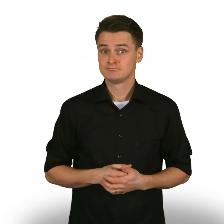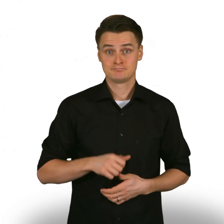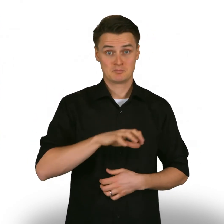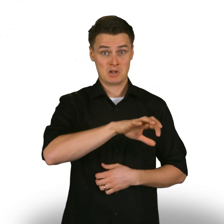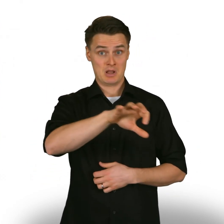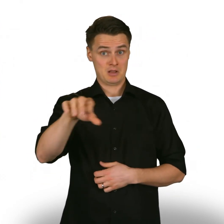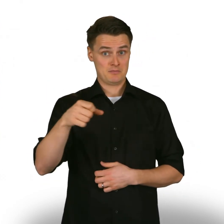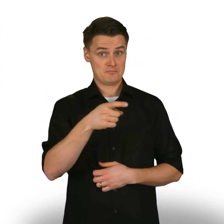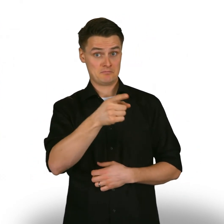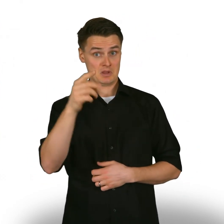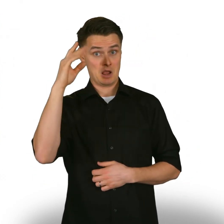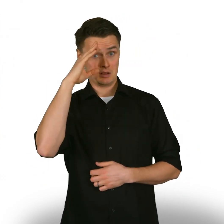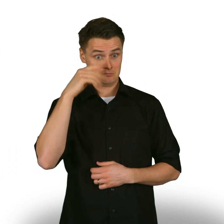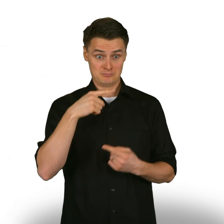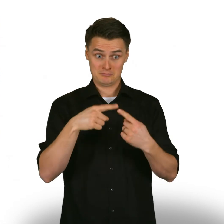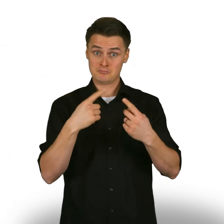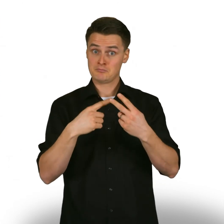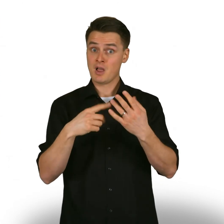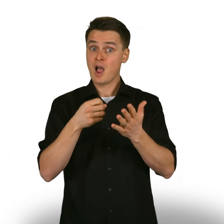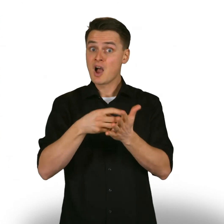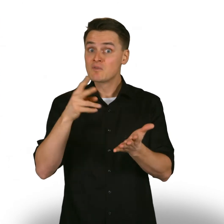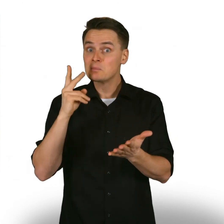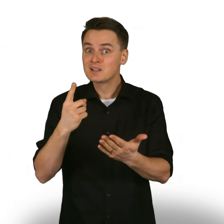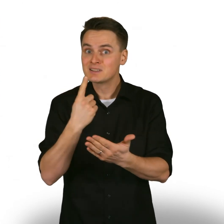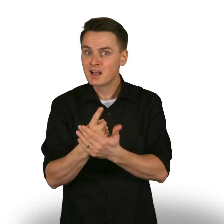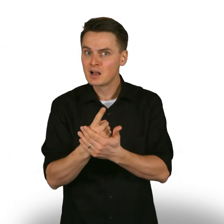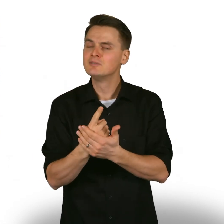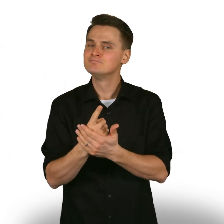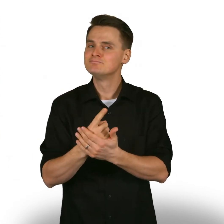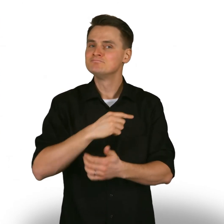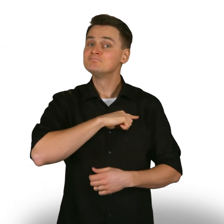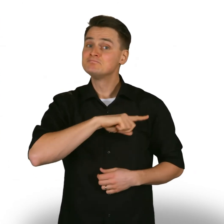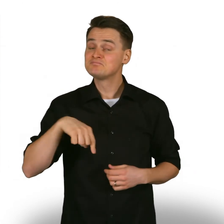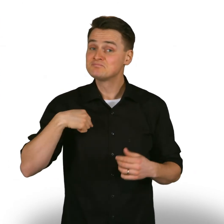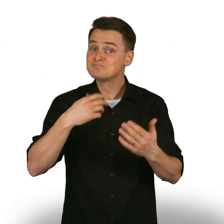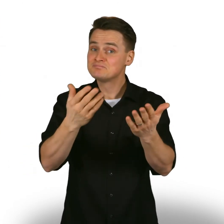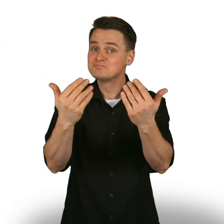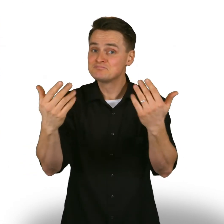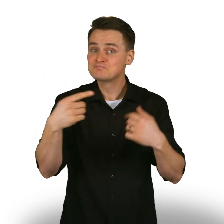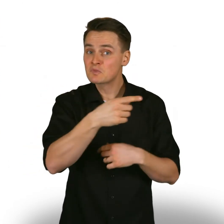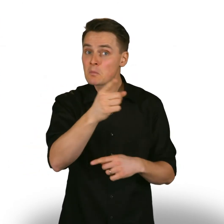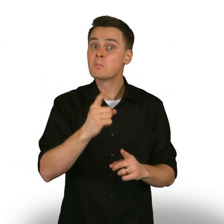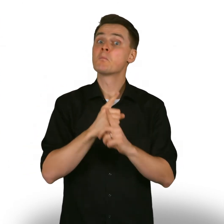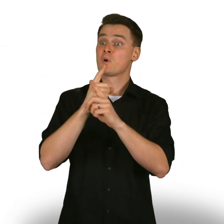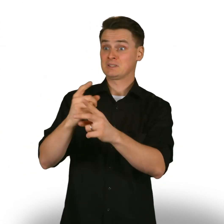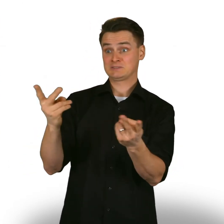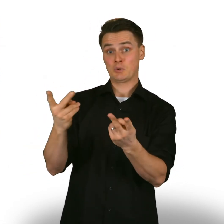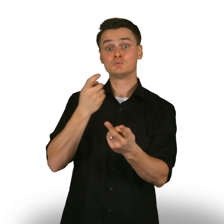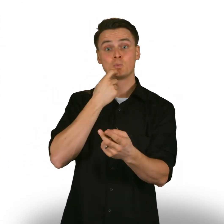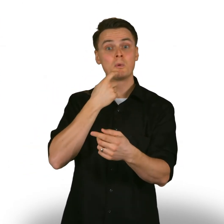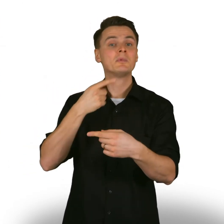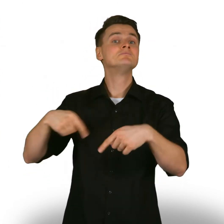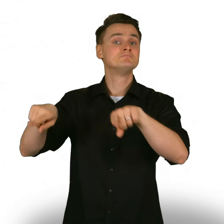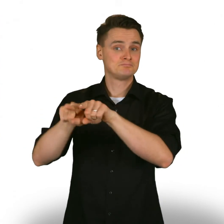Kutsumme kaikki, joille nämä arvot ovat tärkeitä, mukaan tekemään tästä Suomesta totta.